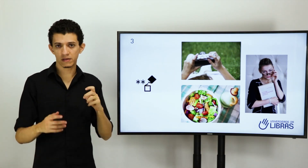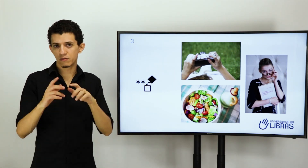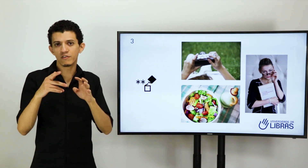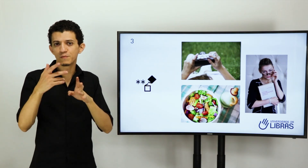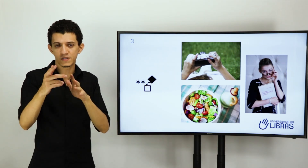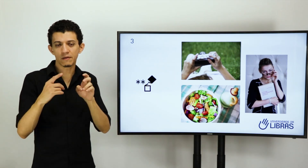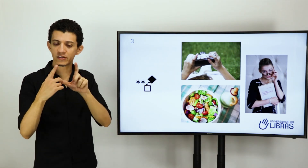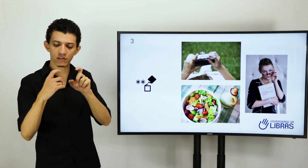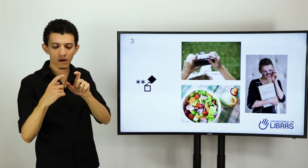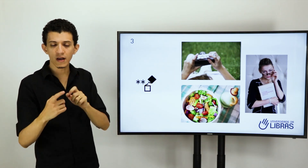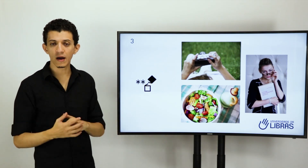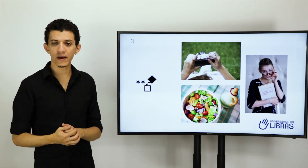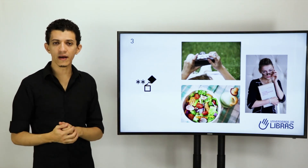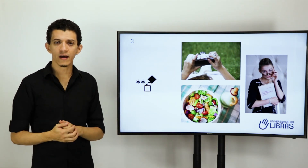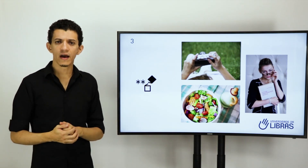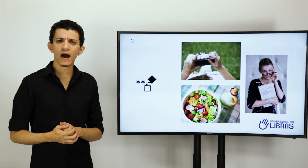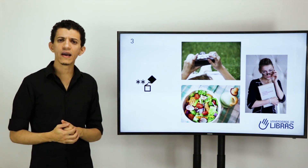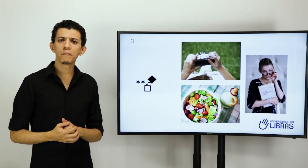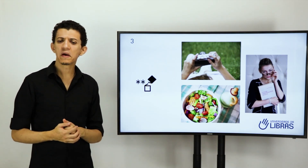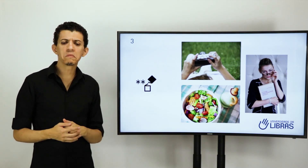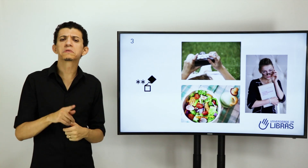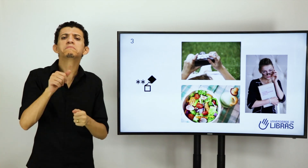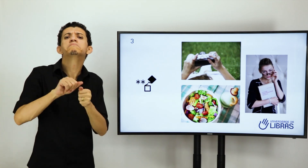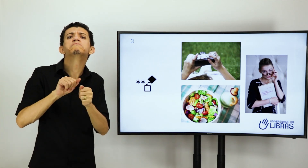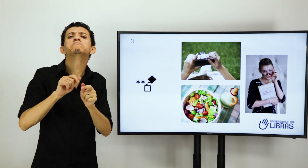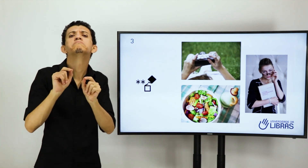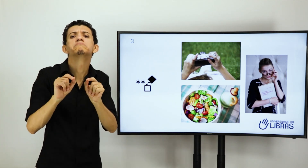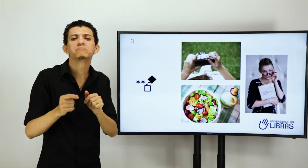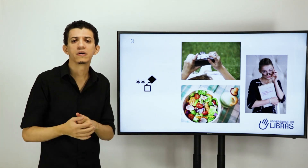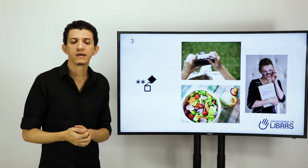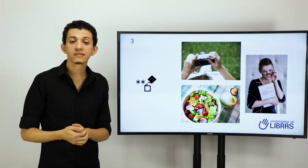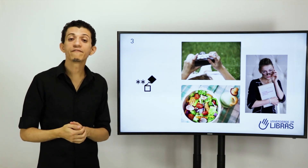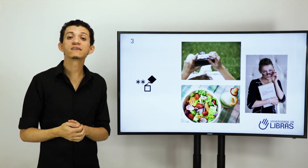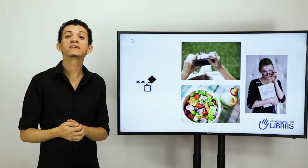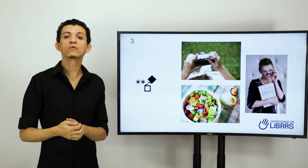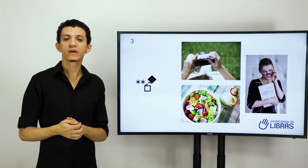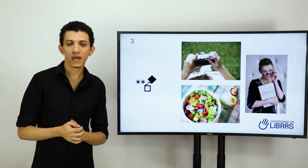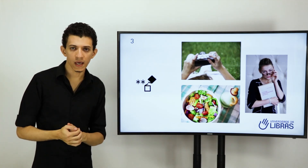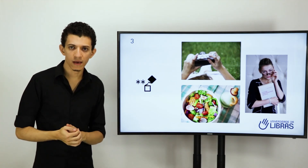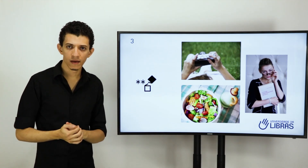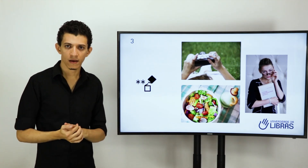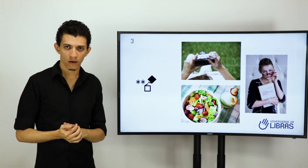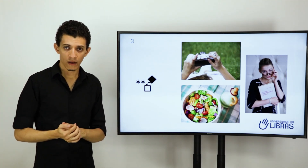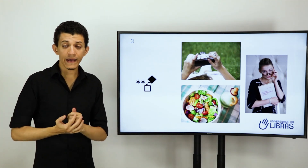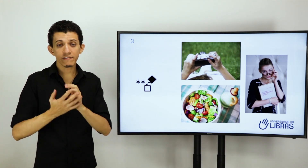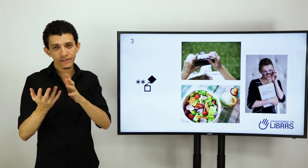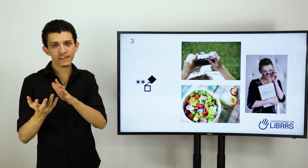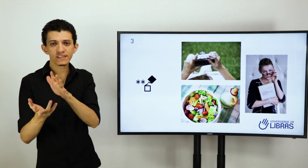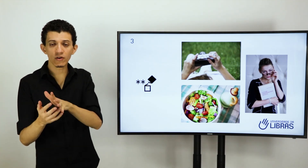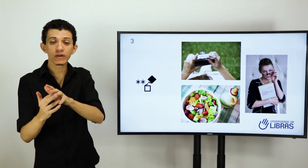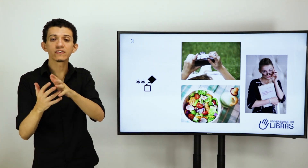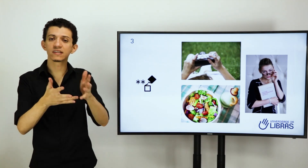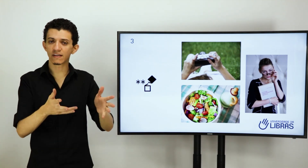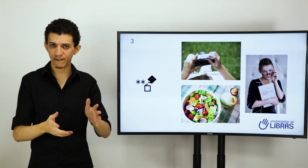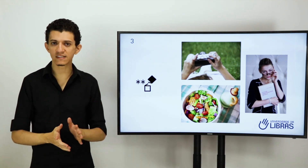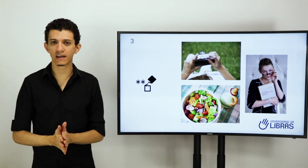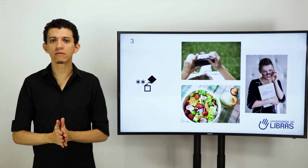Vamos supor que você está mexendo uma câmera. Aí eu pergunto. Você está fazendo o quê? E aí você vai dizer o que você está fazendo